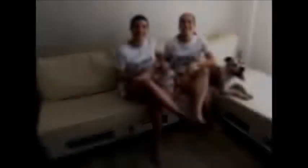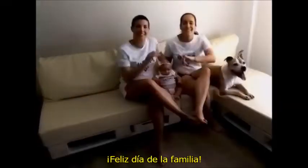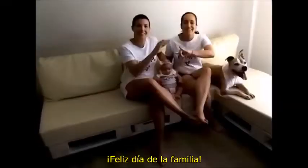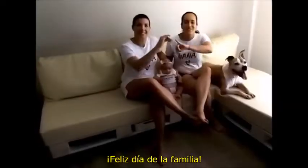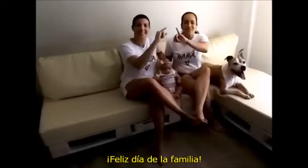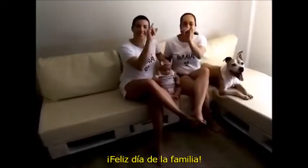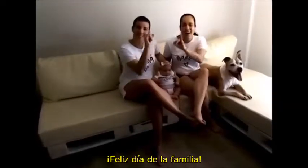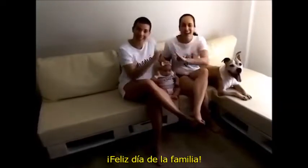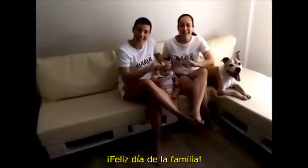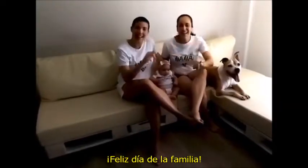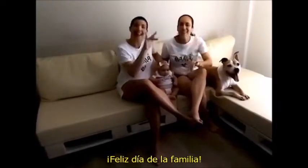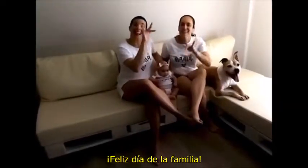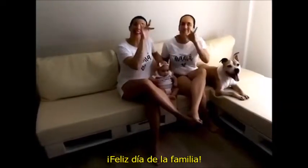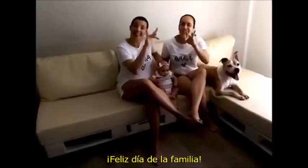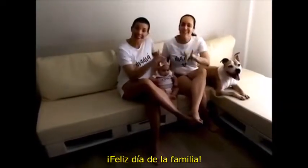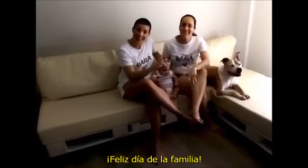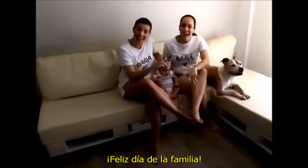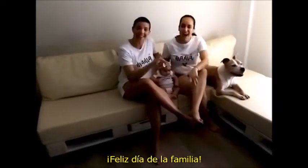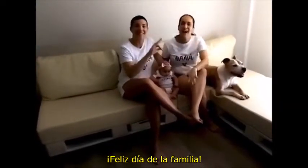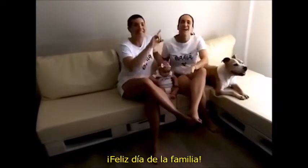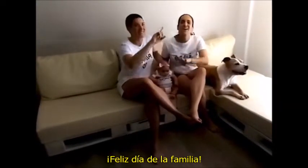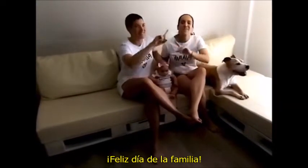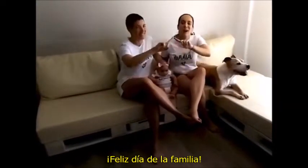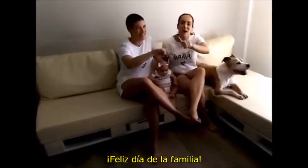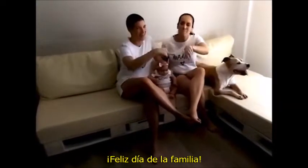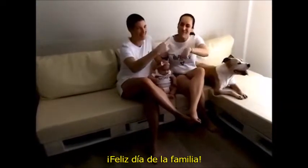¡Feliz día de la familia!